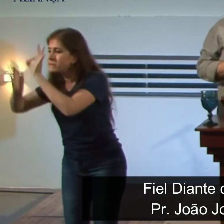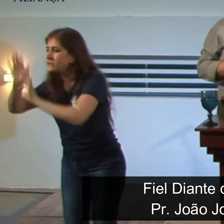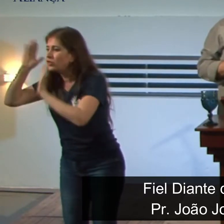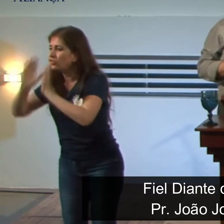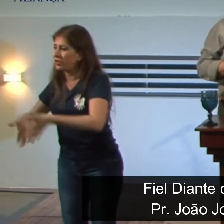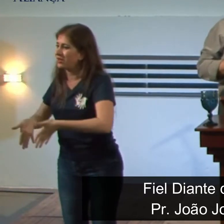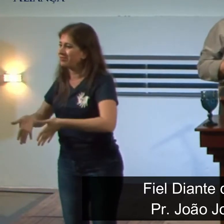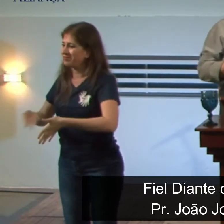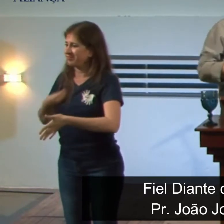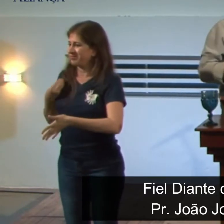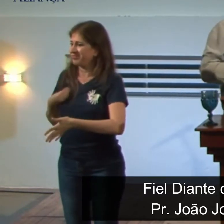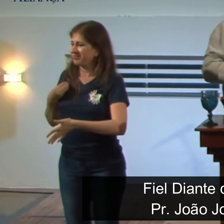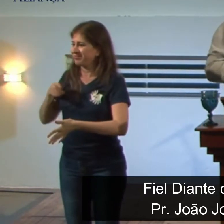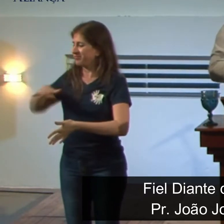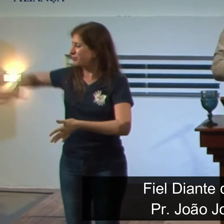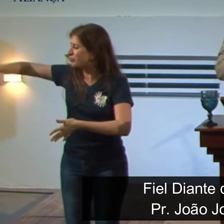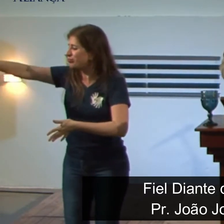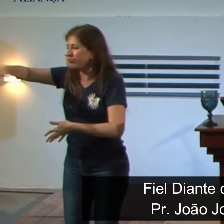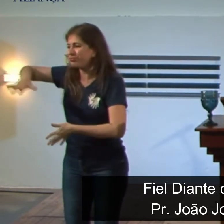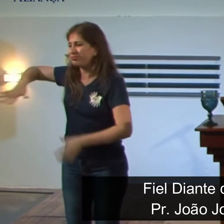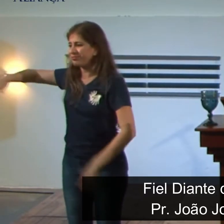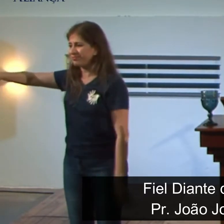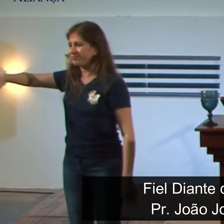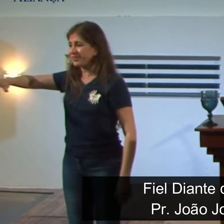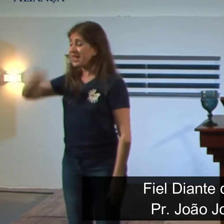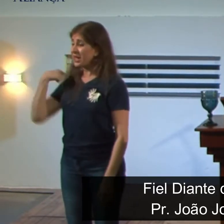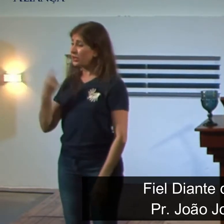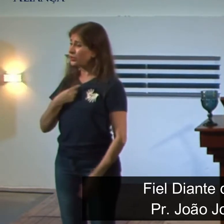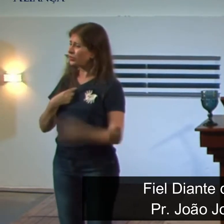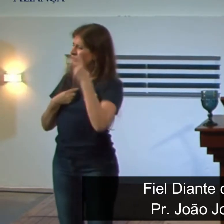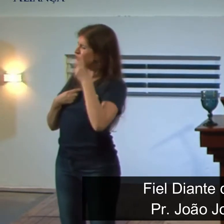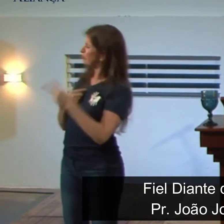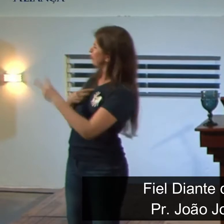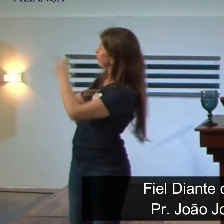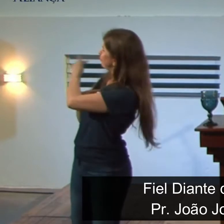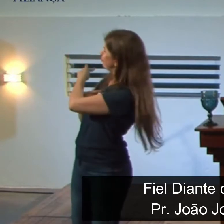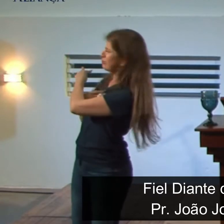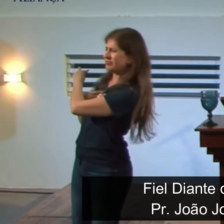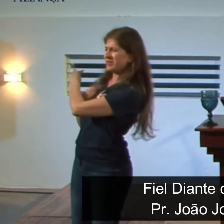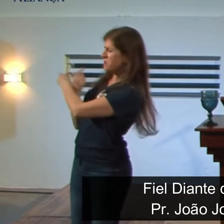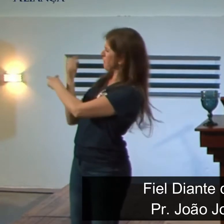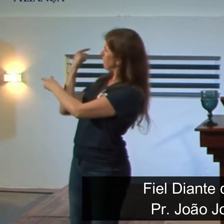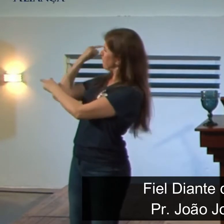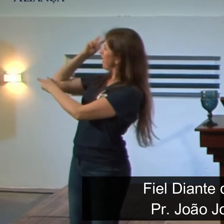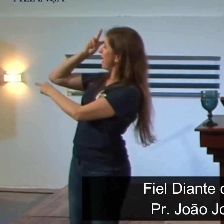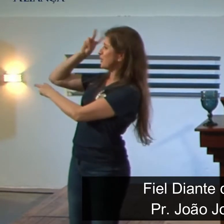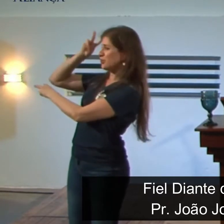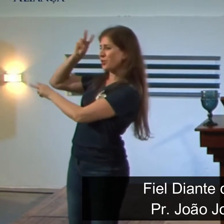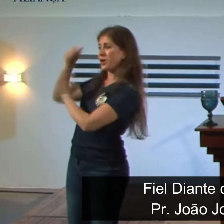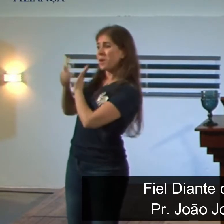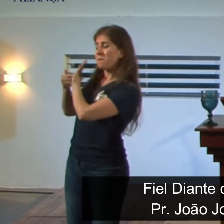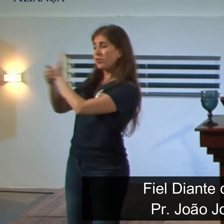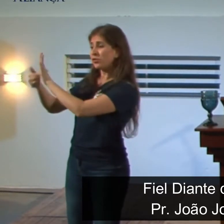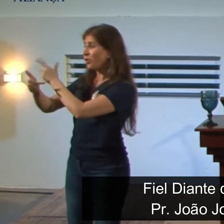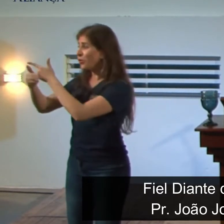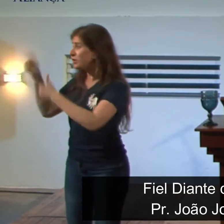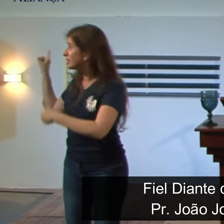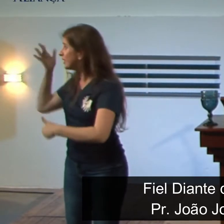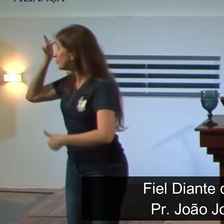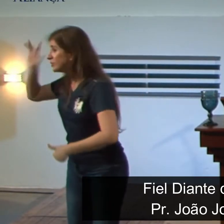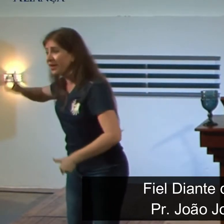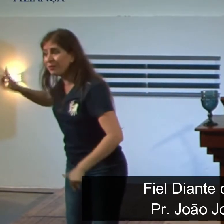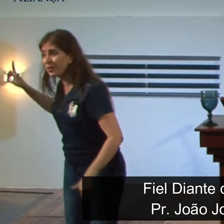hoje nós temos a história para trás para mostrar coisas que aqueles homens não viram.